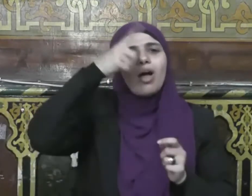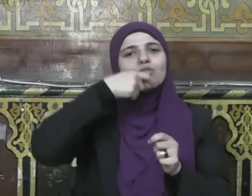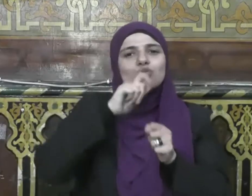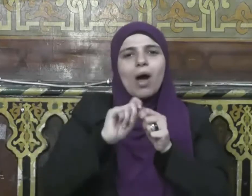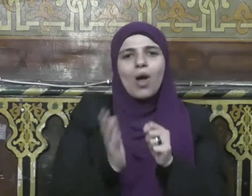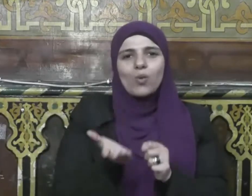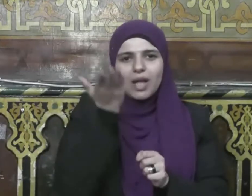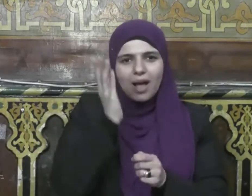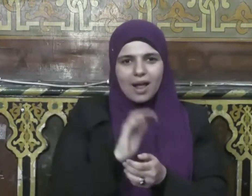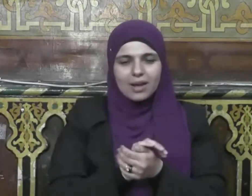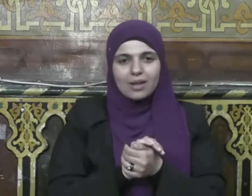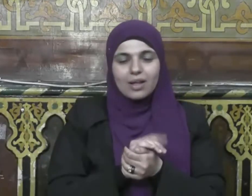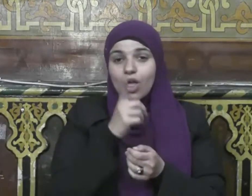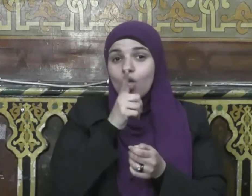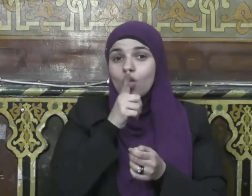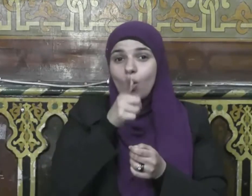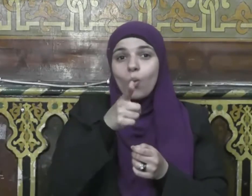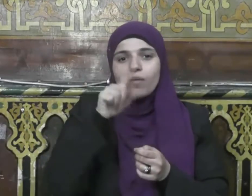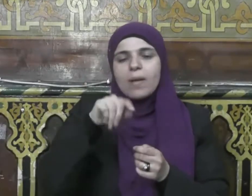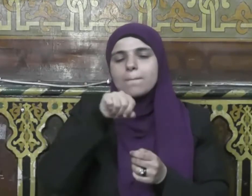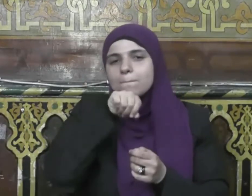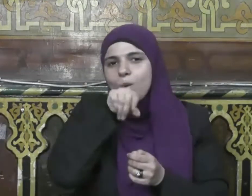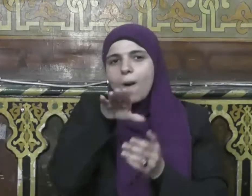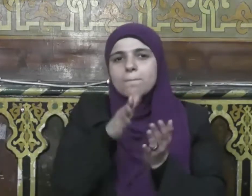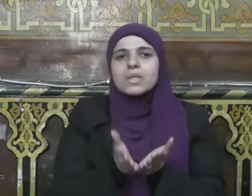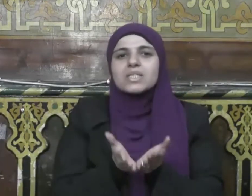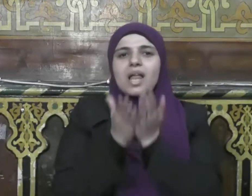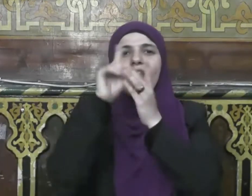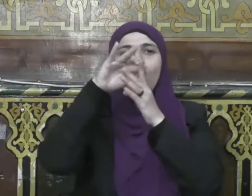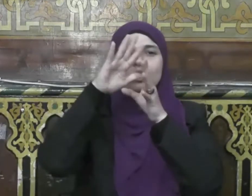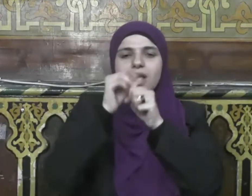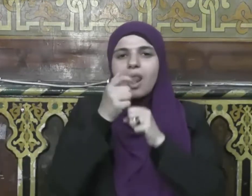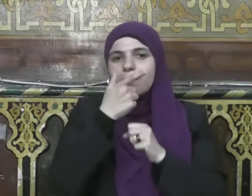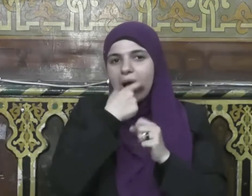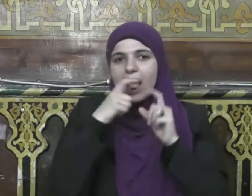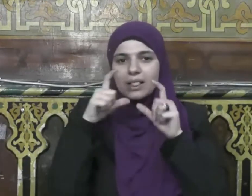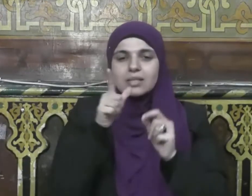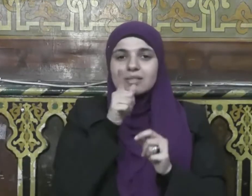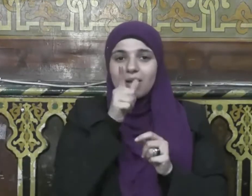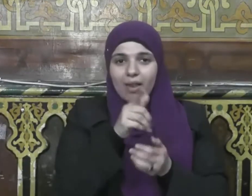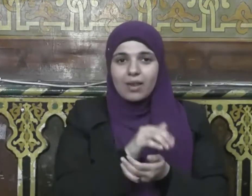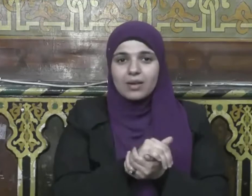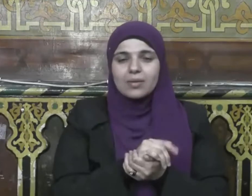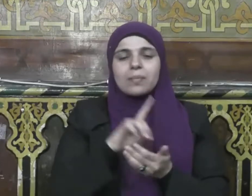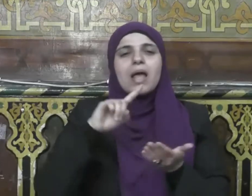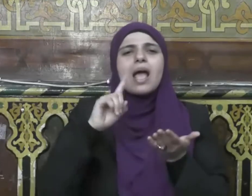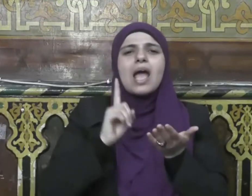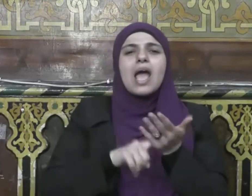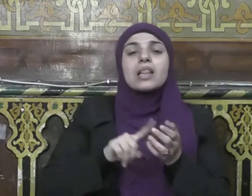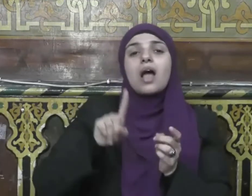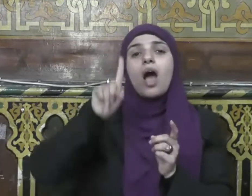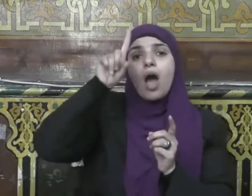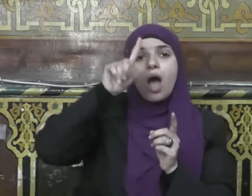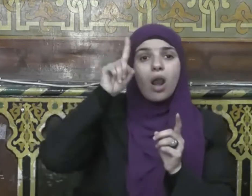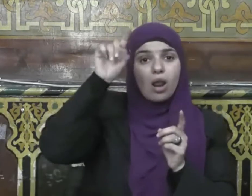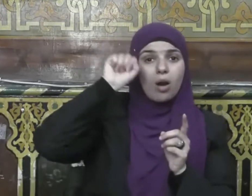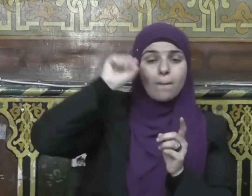وسلم إن لربكم في أيام دهركم نفحات فتعرضوا لها